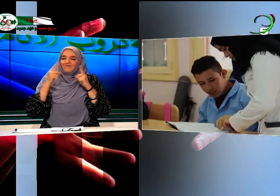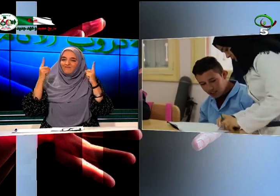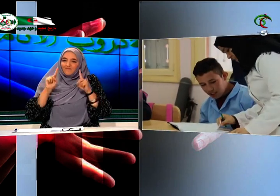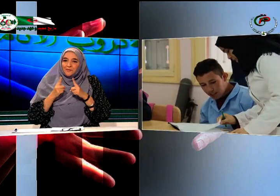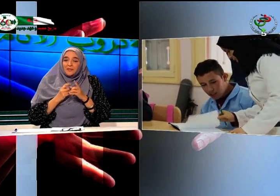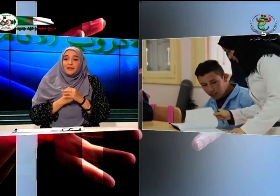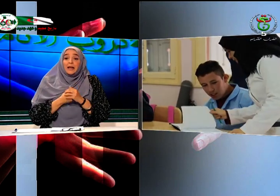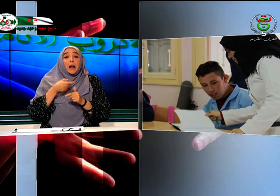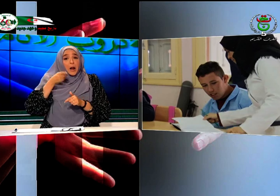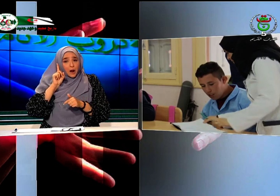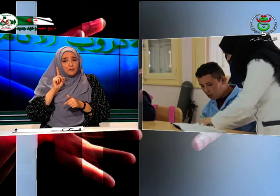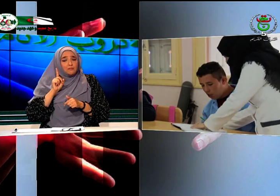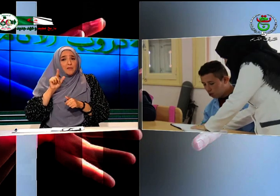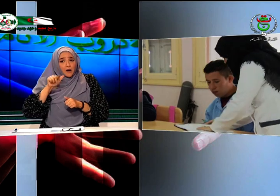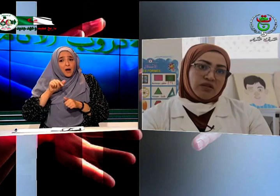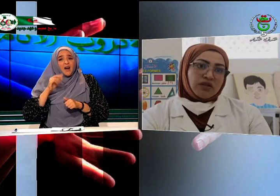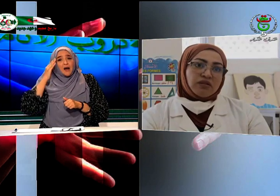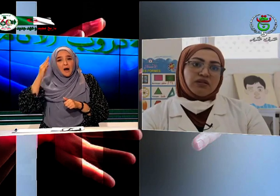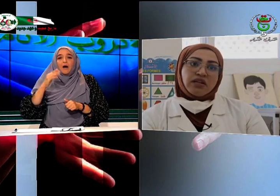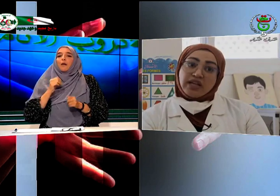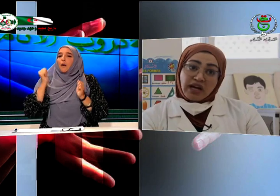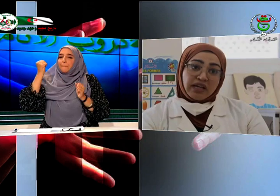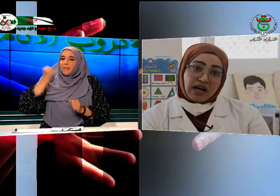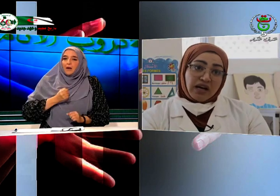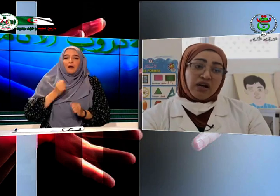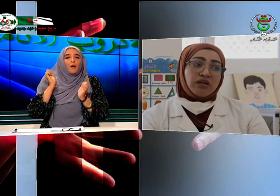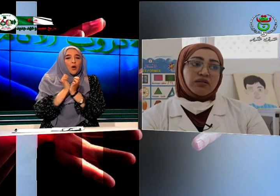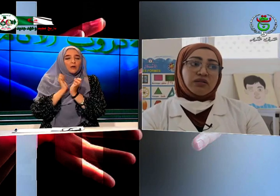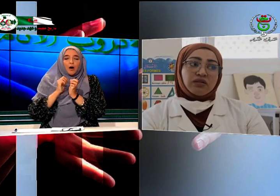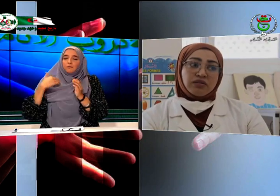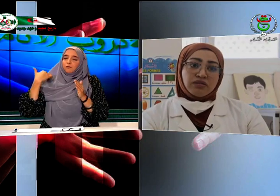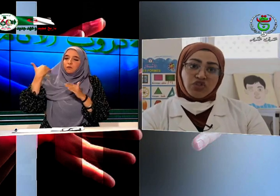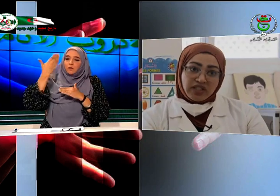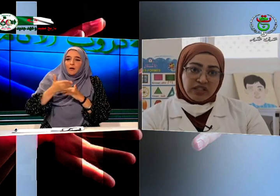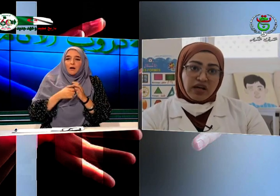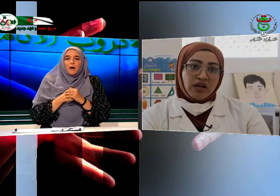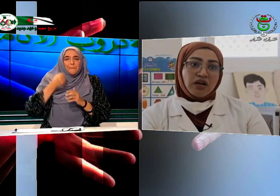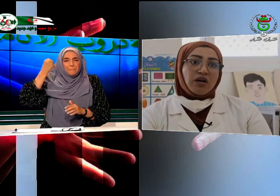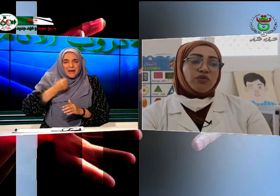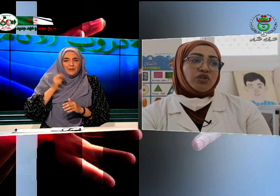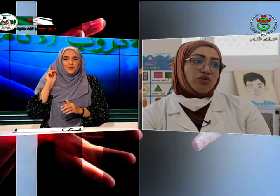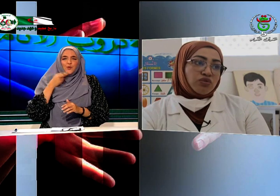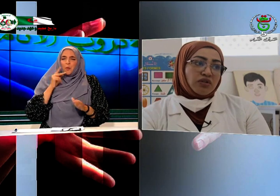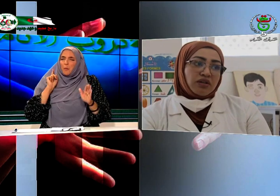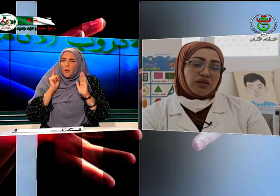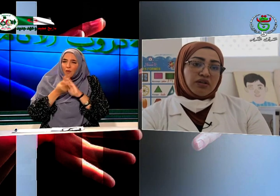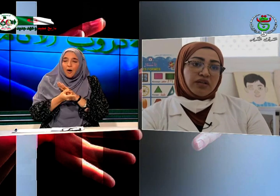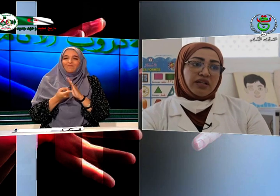حالات تأتي متأخرة لديها إعاقة شديدة وتكون يعني